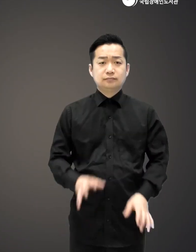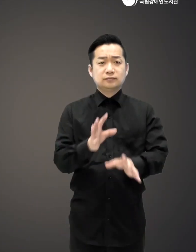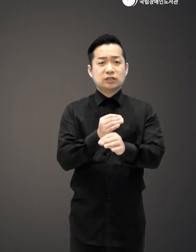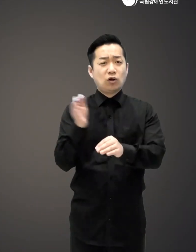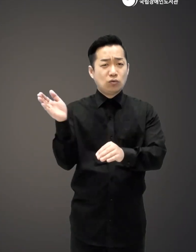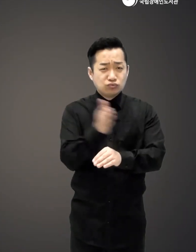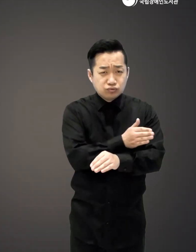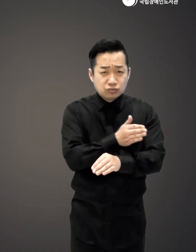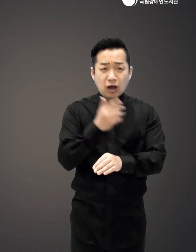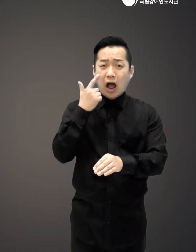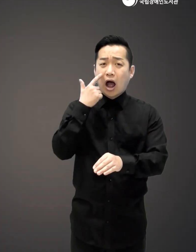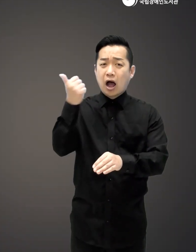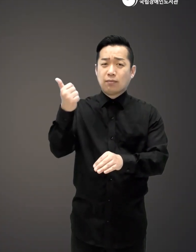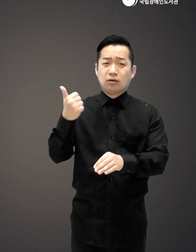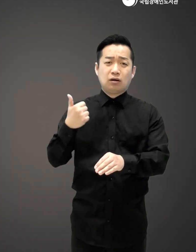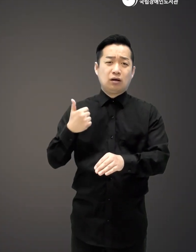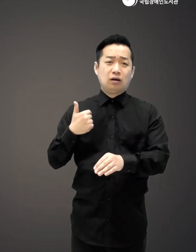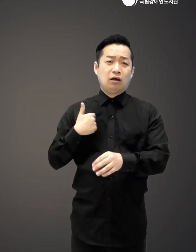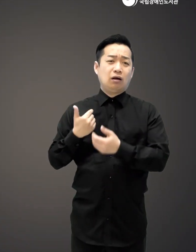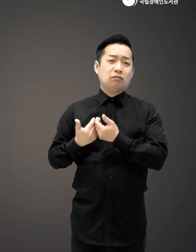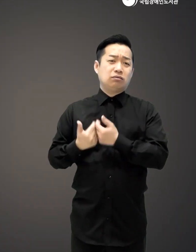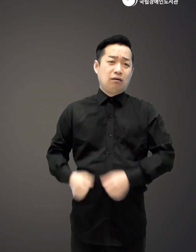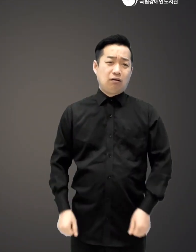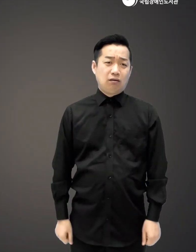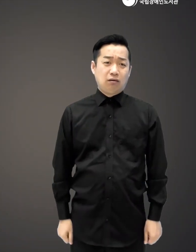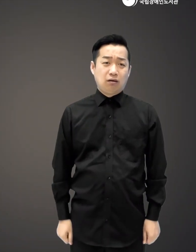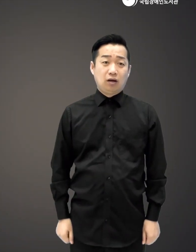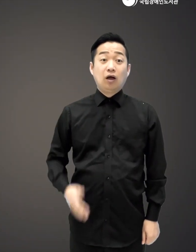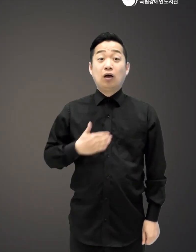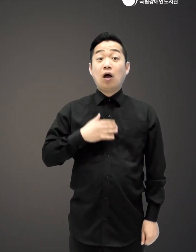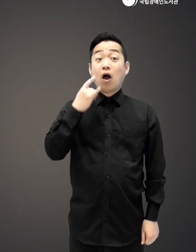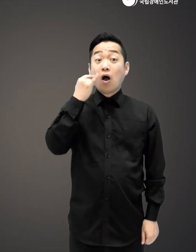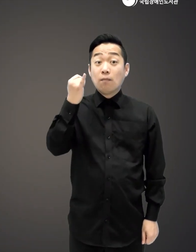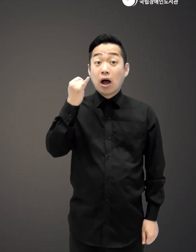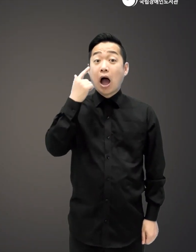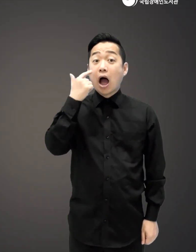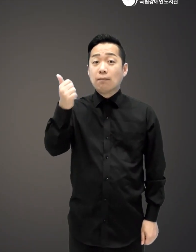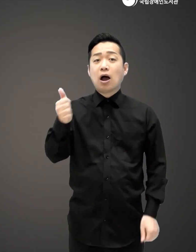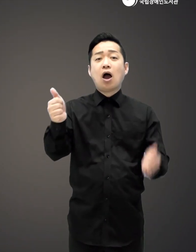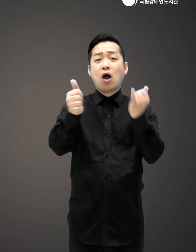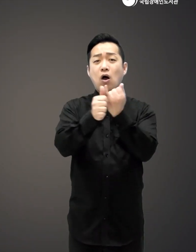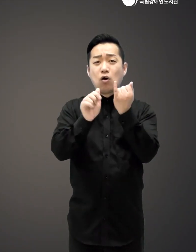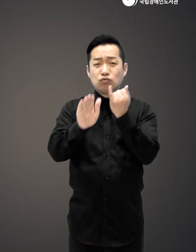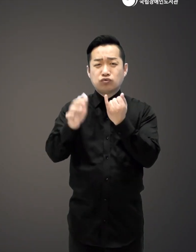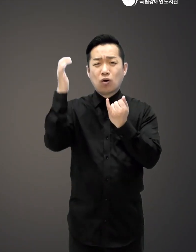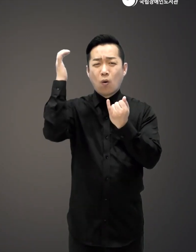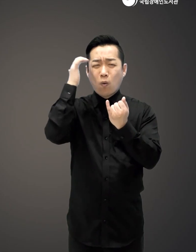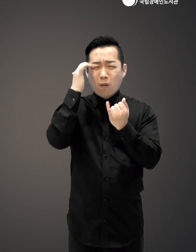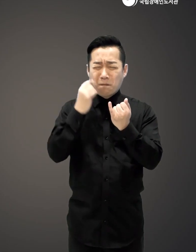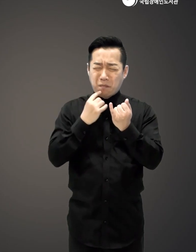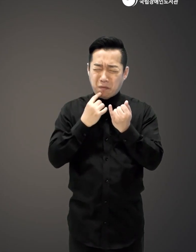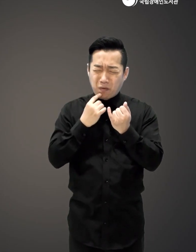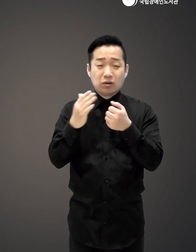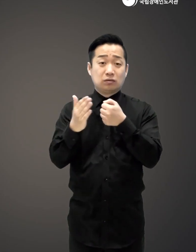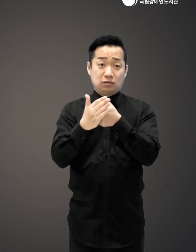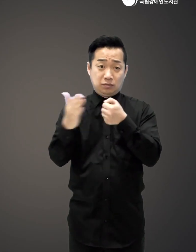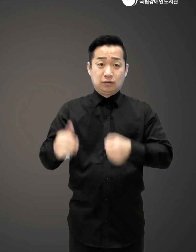언제부턴가 아빠가 불편했어요 우리 엄마는 아빠와 결혼해서 고생만 했거든요